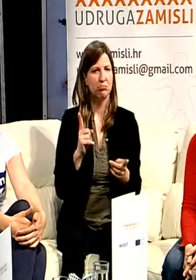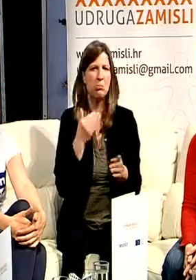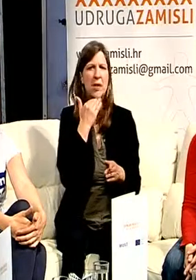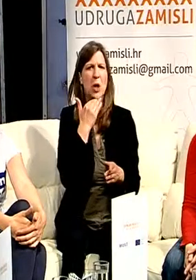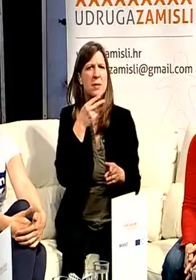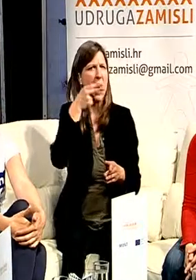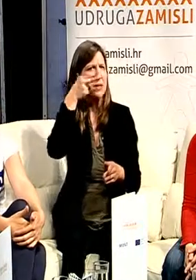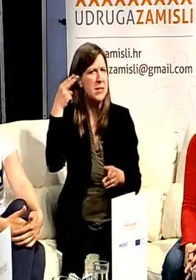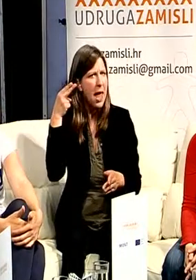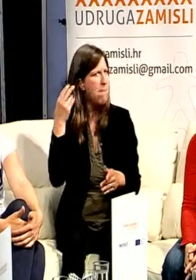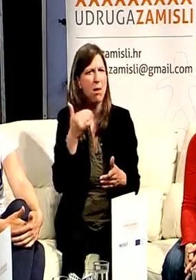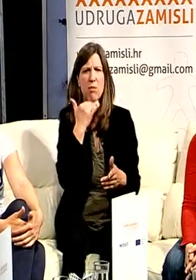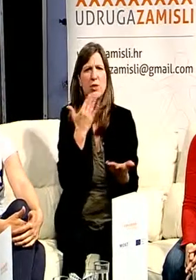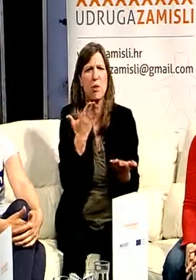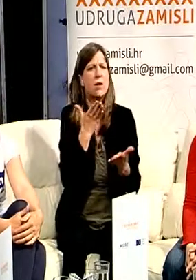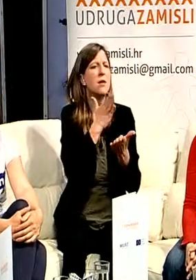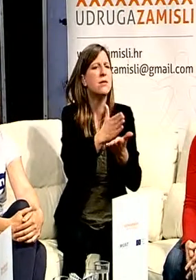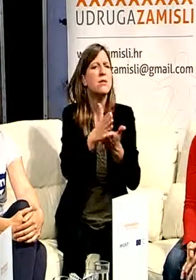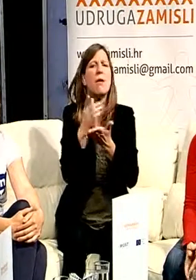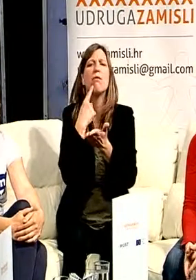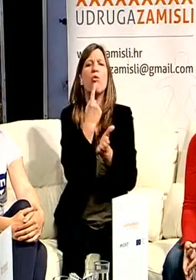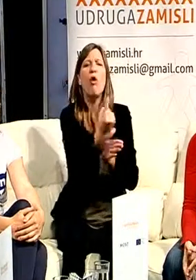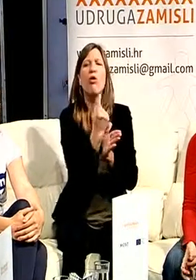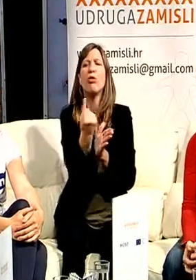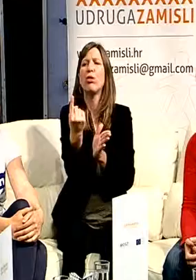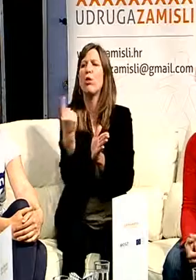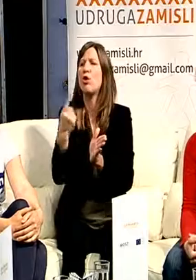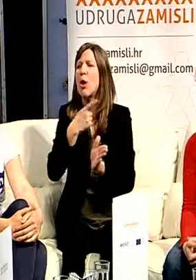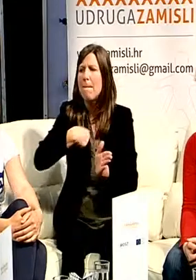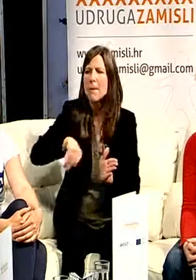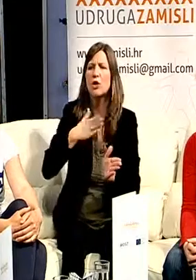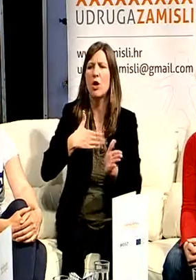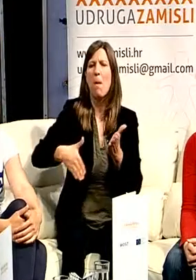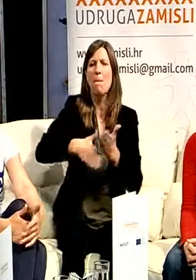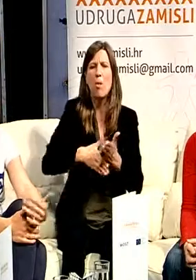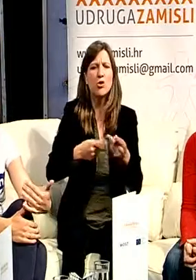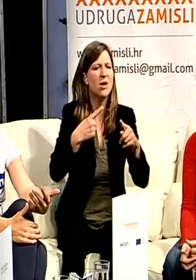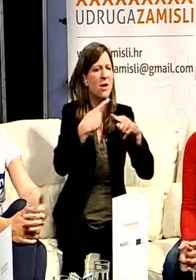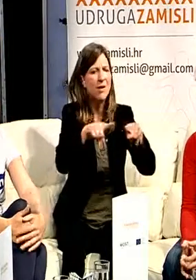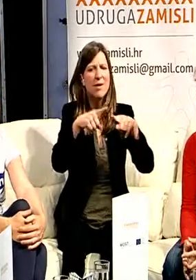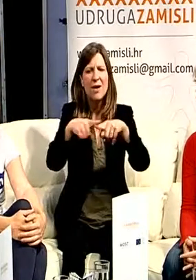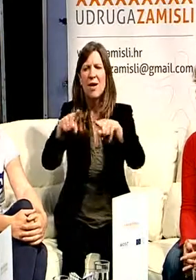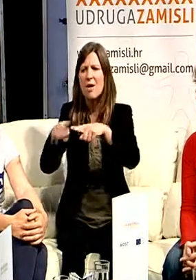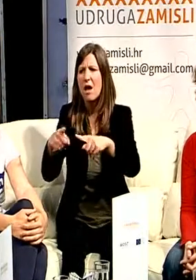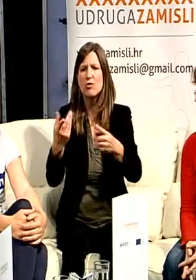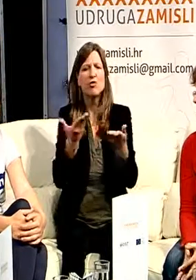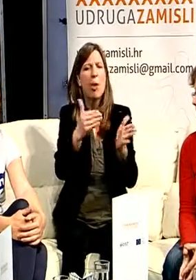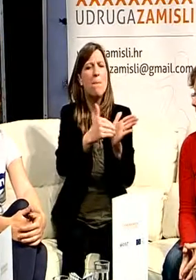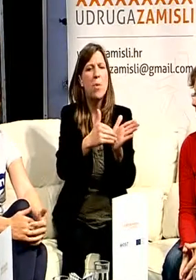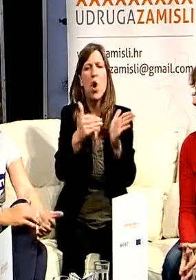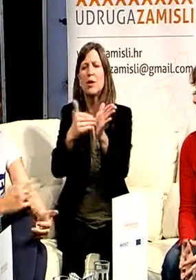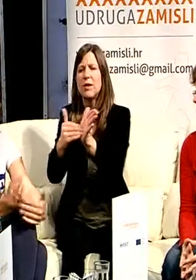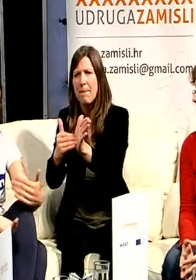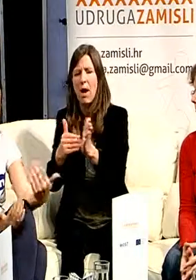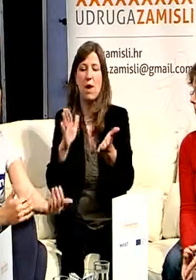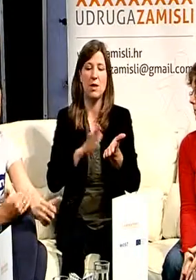ne za sve na isti način postoje različite afiniteti, različite navike u slušanju tog teksta koji se govori nakon